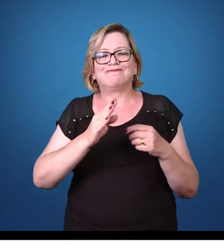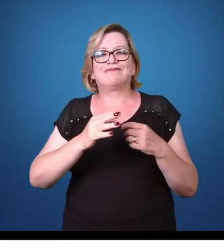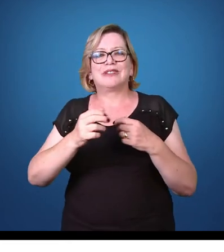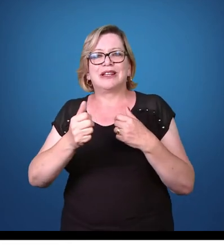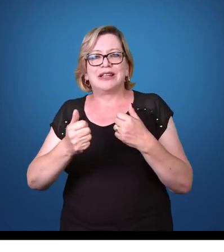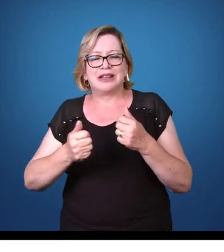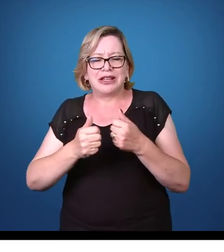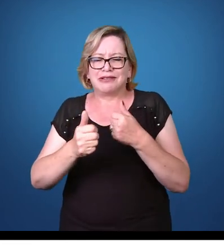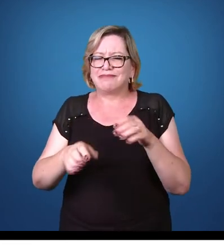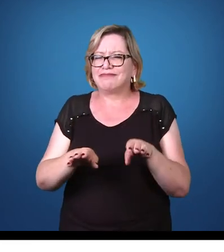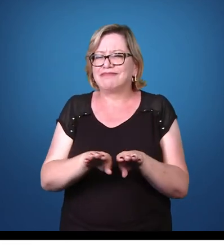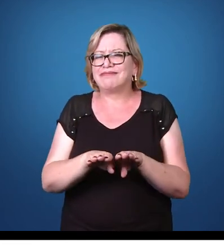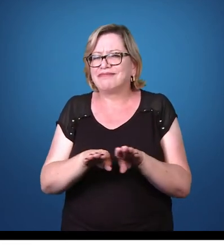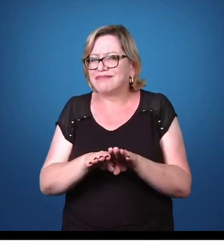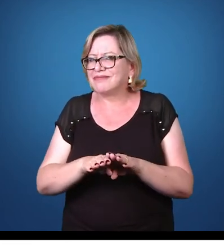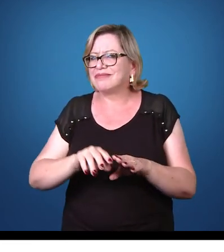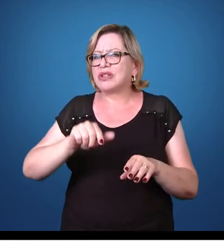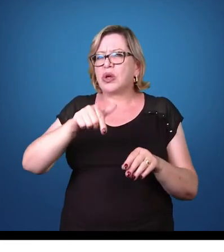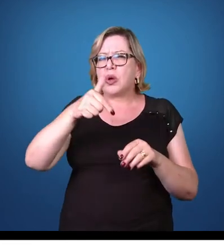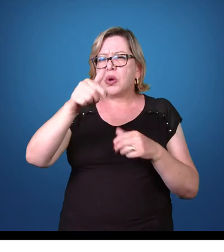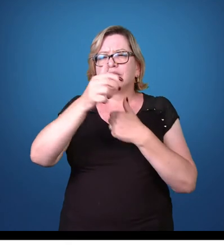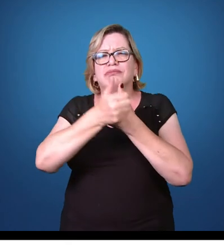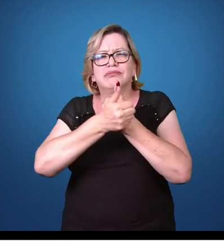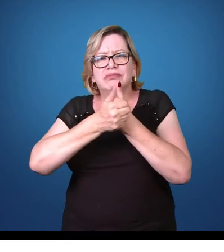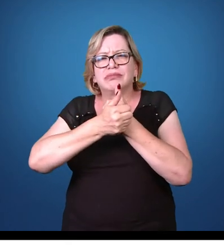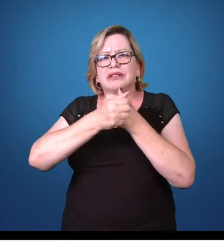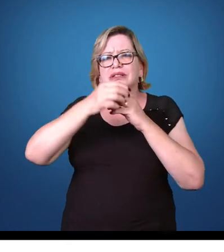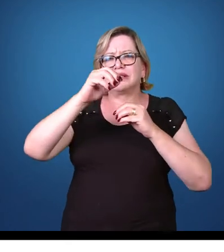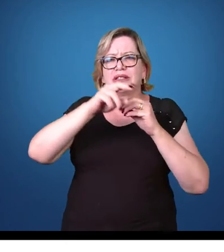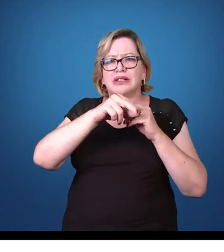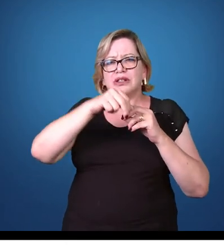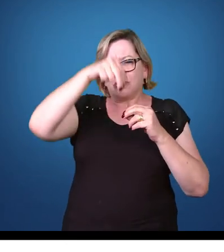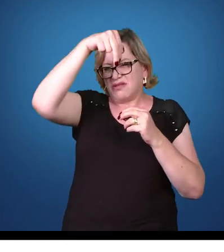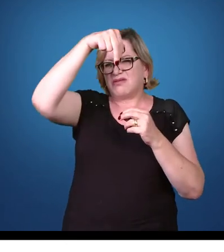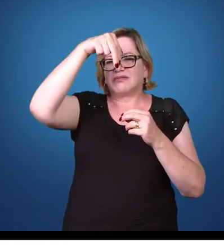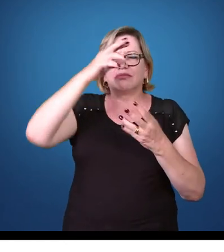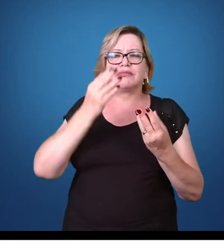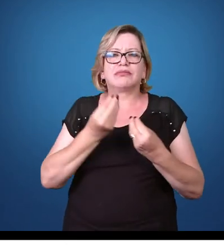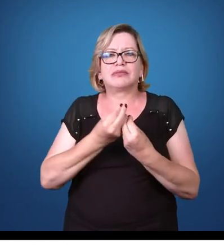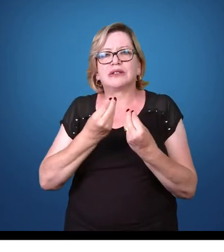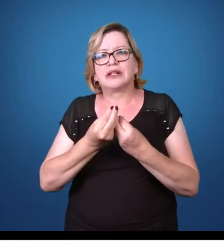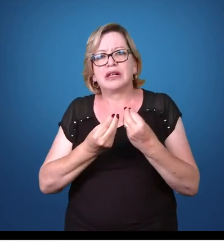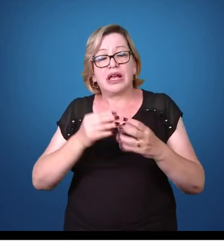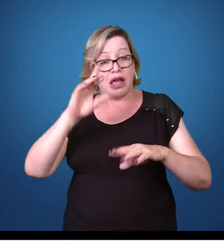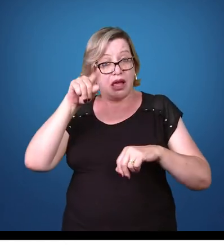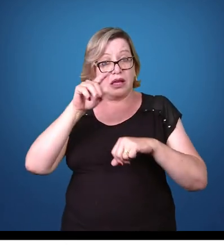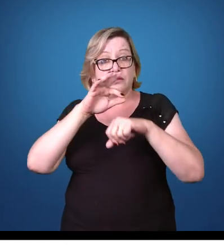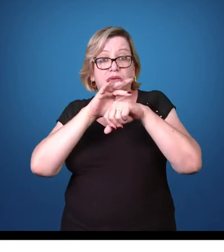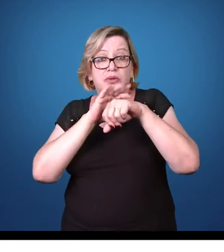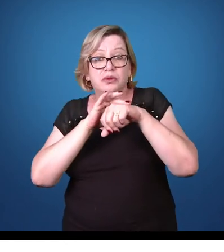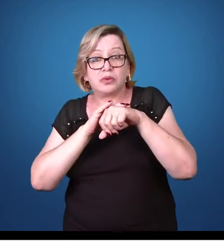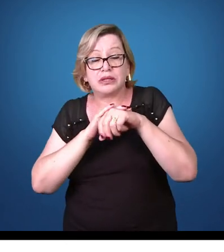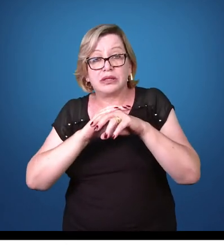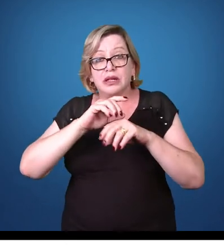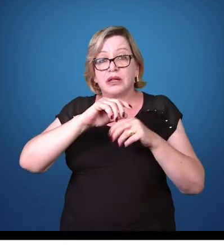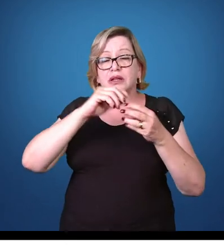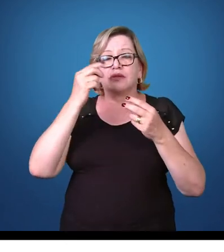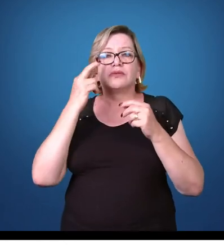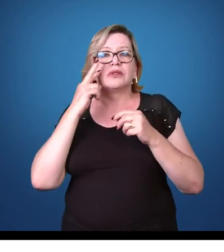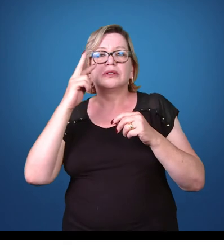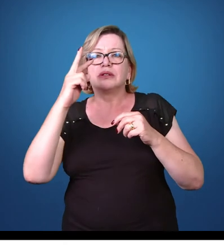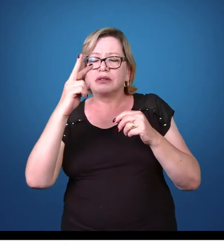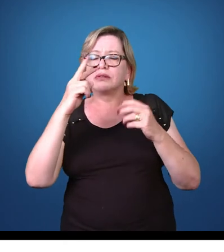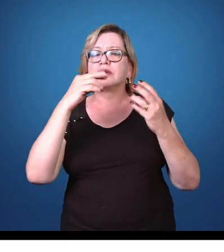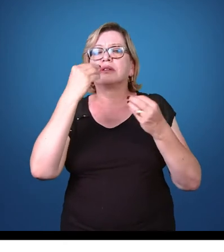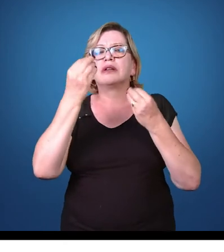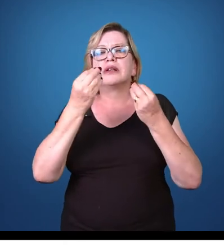região da Venezuela, norte da América do Sul. Então é uma doença distribuída nessa faixa do